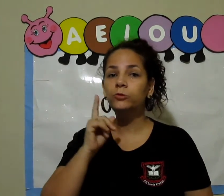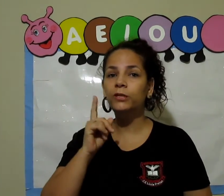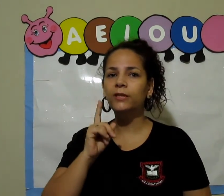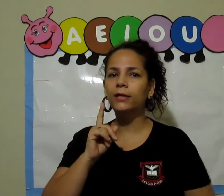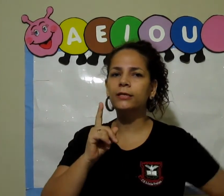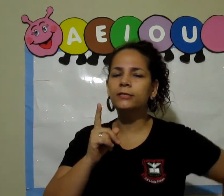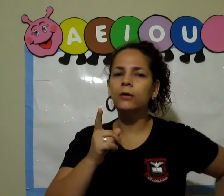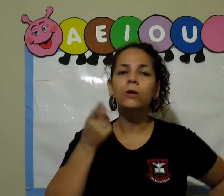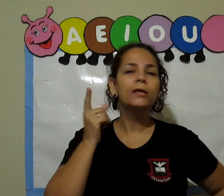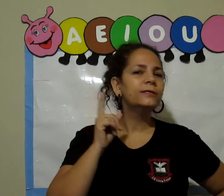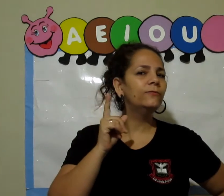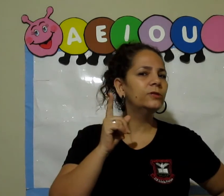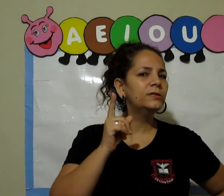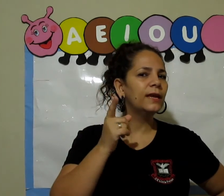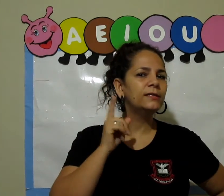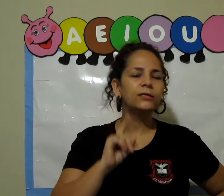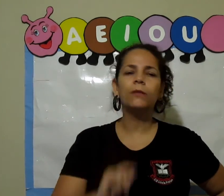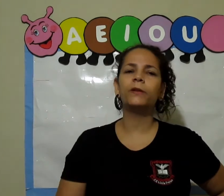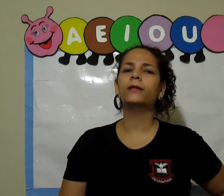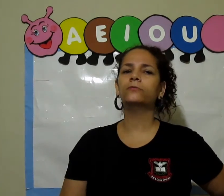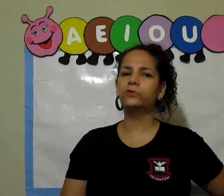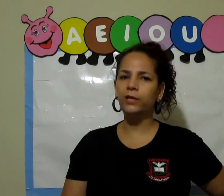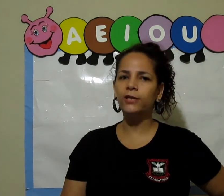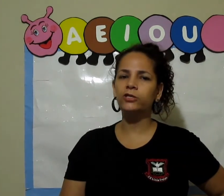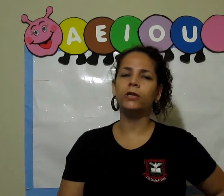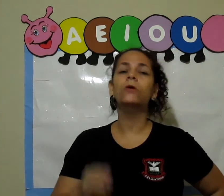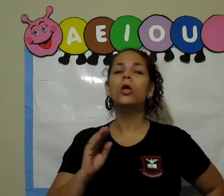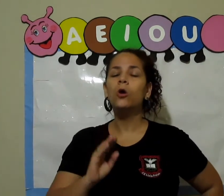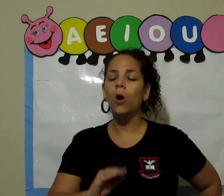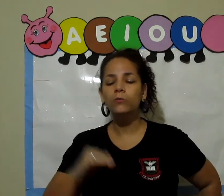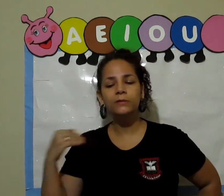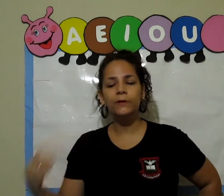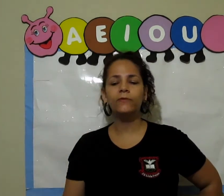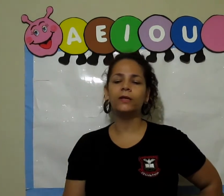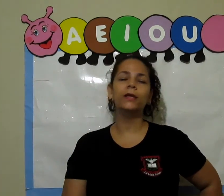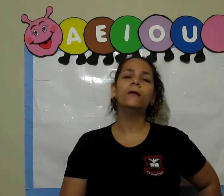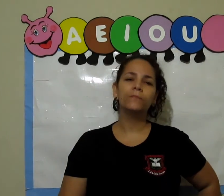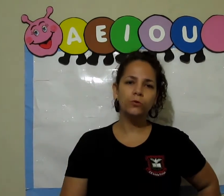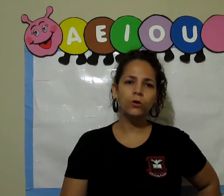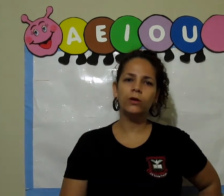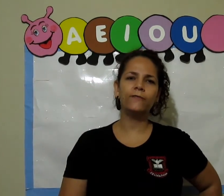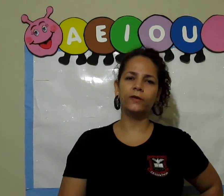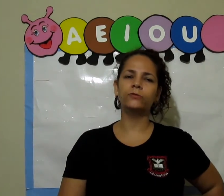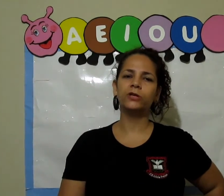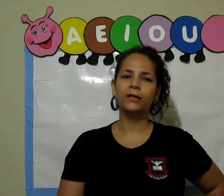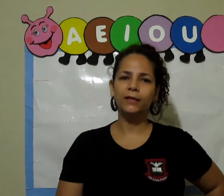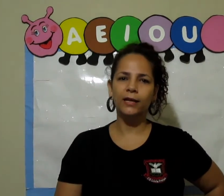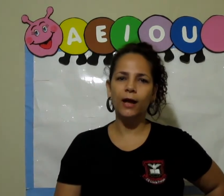prestar atenção se vocês estão aprendendo direitinho como se prevenir do coronavírus. Tá legal?